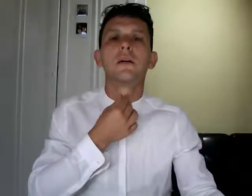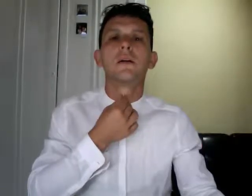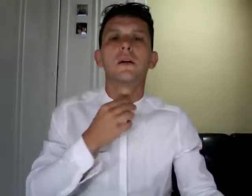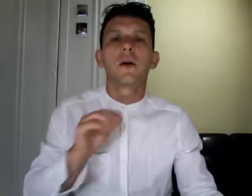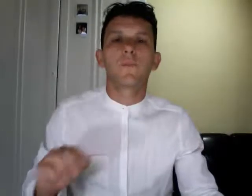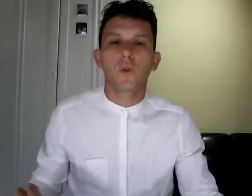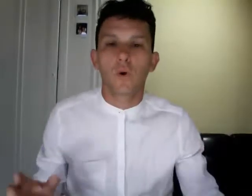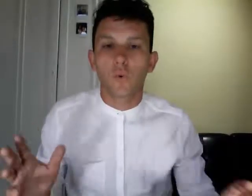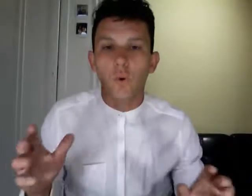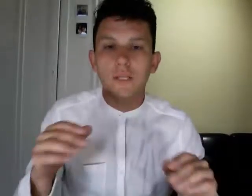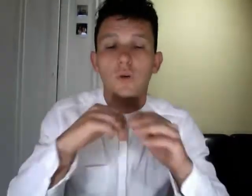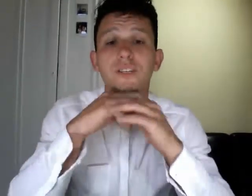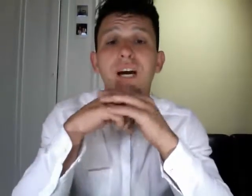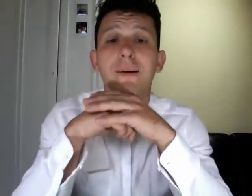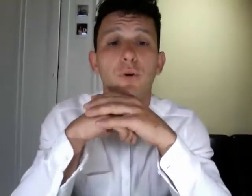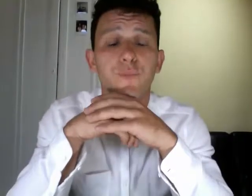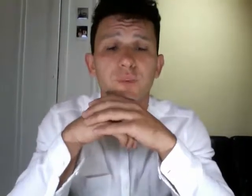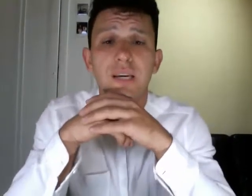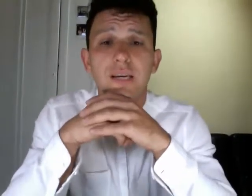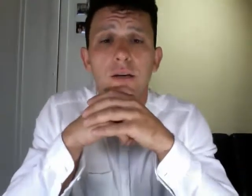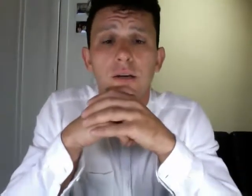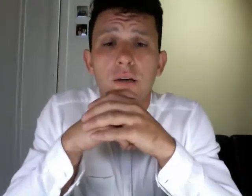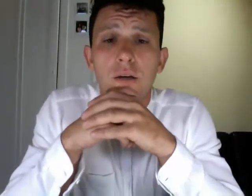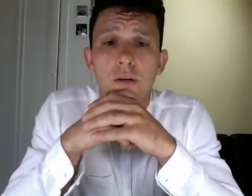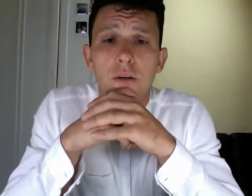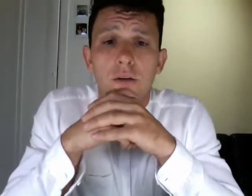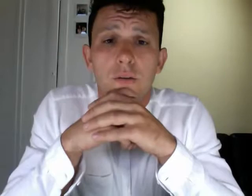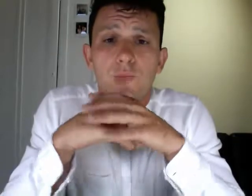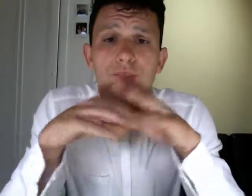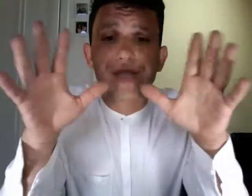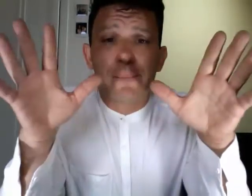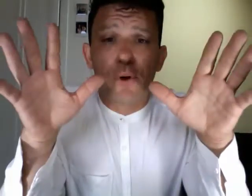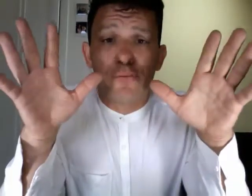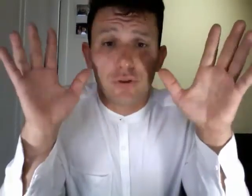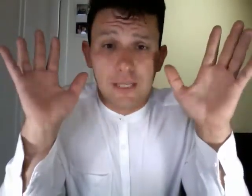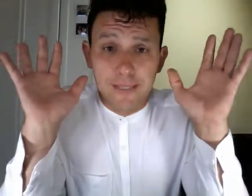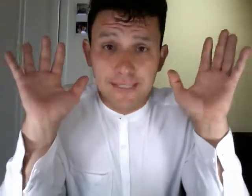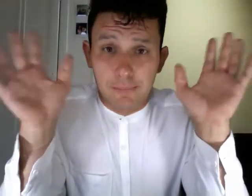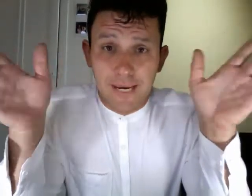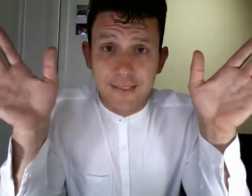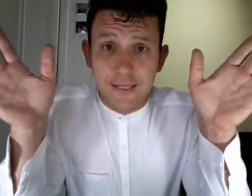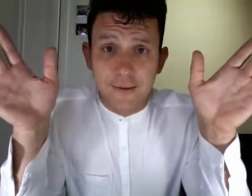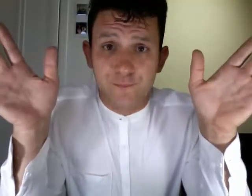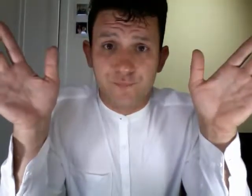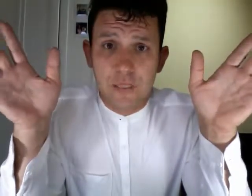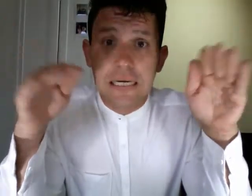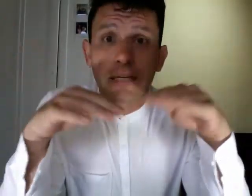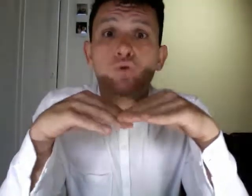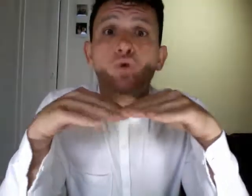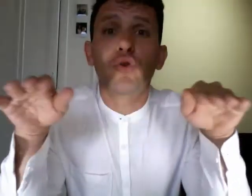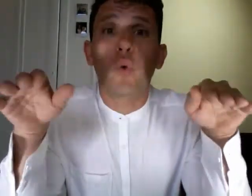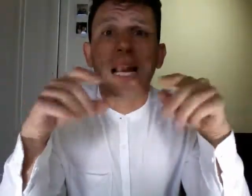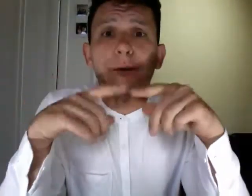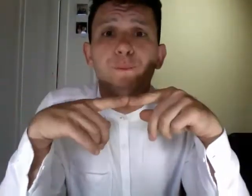quando nasciamo siamo fondamentalmente tutti uguali